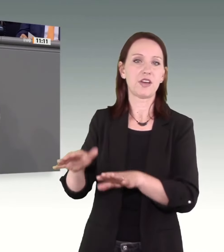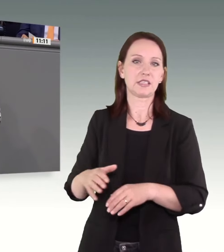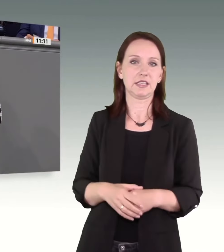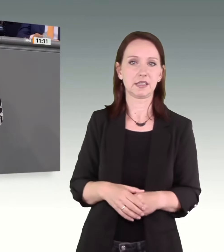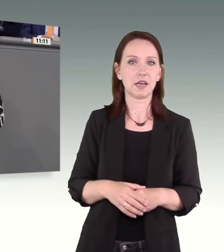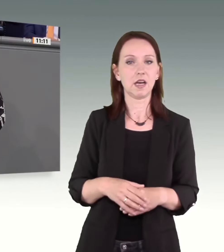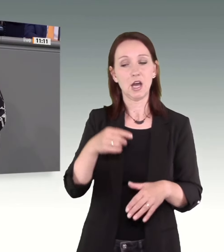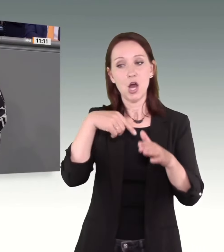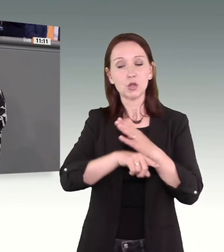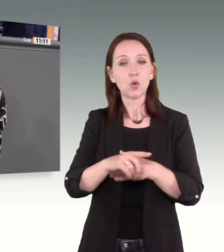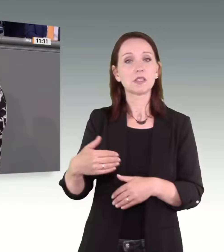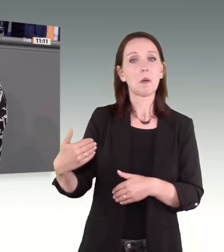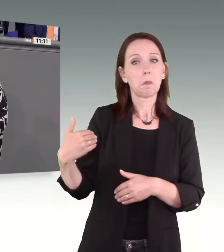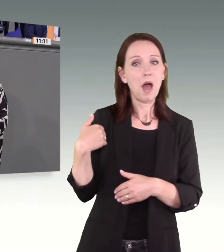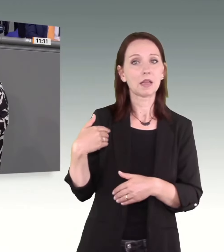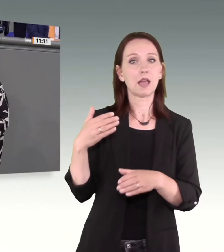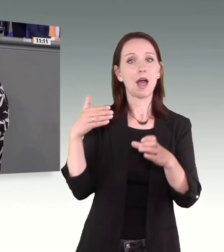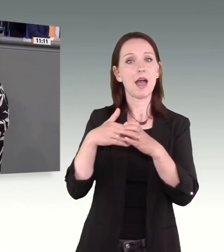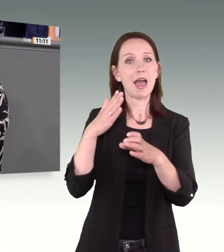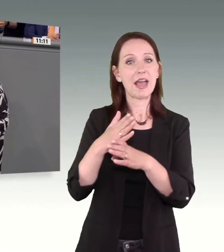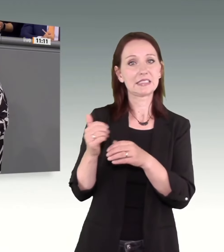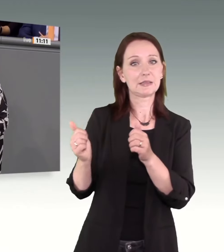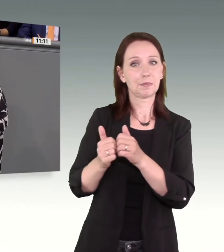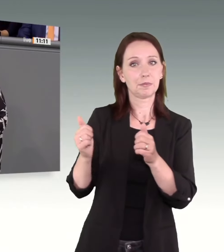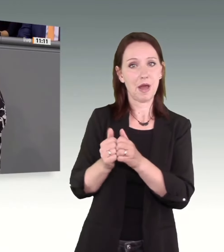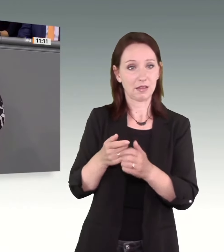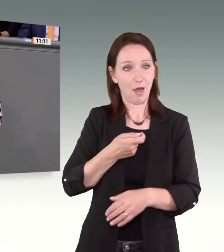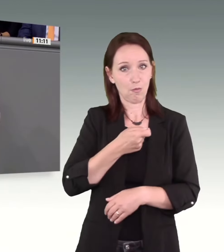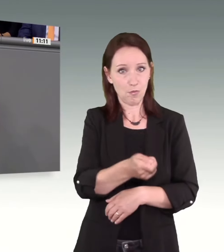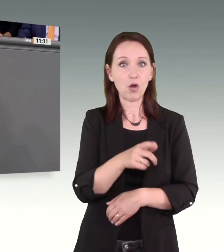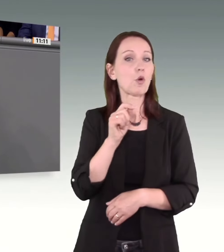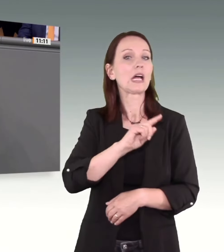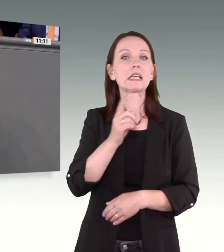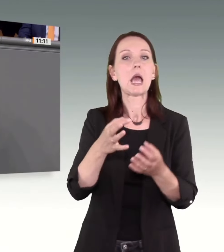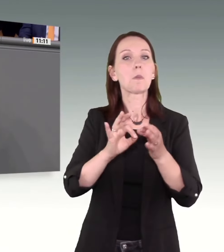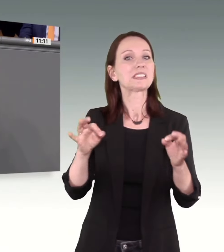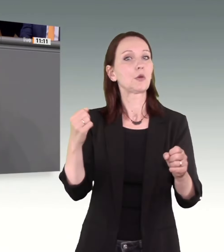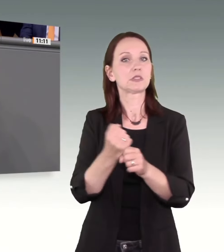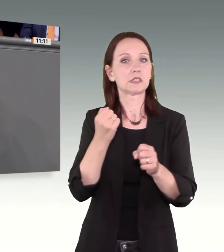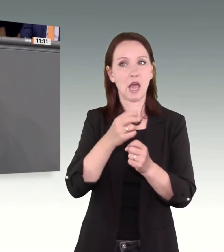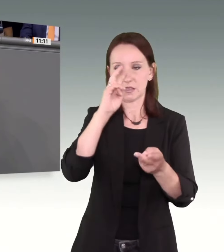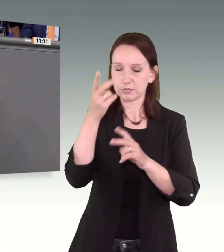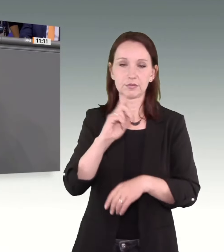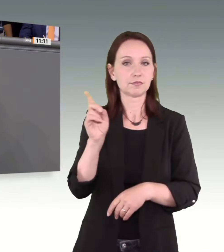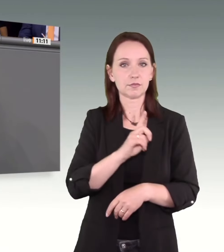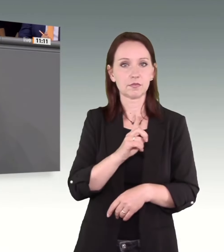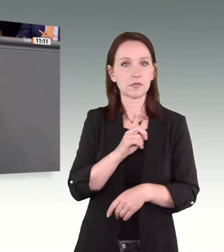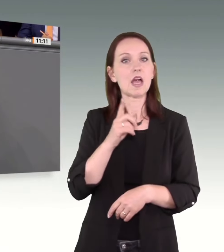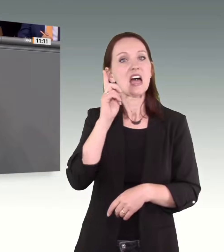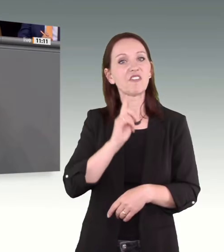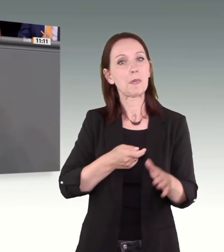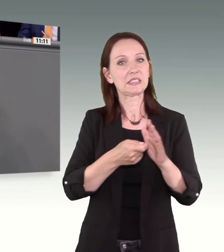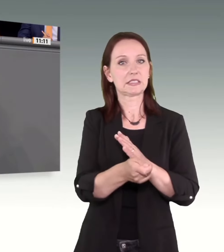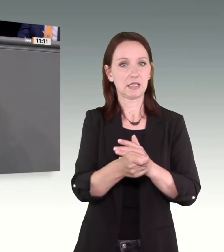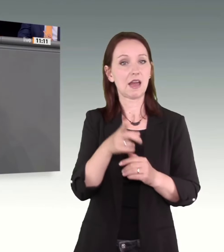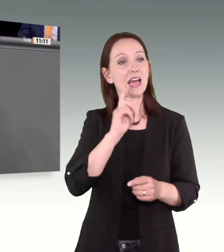eines Partners oder Ex-Partners, das ist keine Beziehungstat, das ist Femizid, das ist ein gezielter Mord, weil eine Frau eine Frau